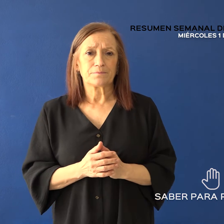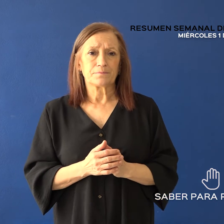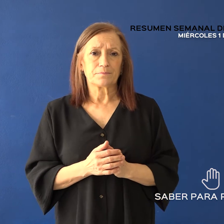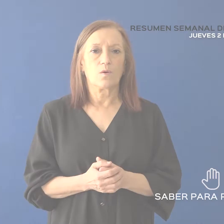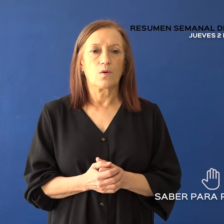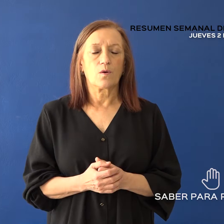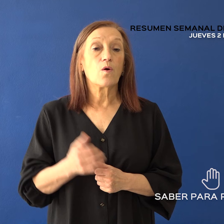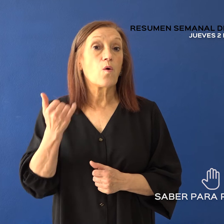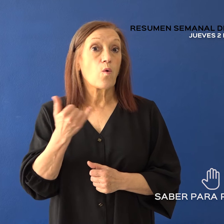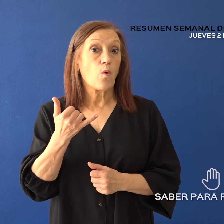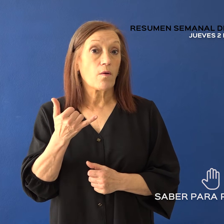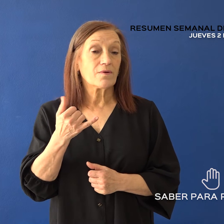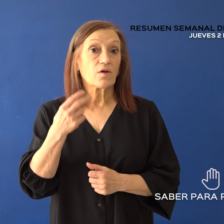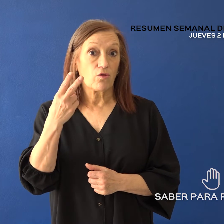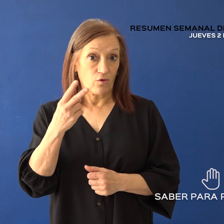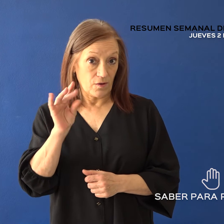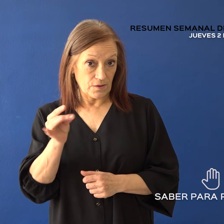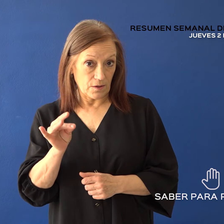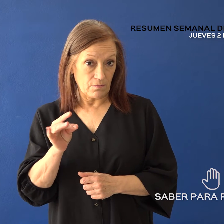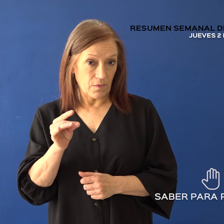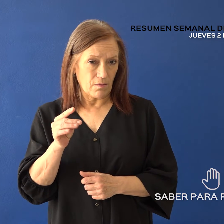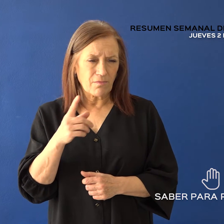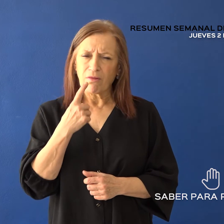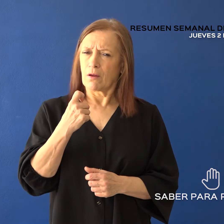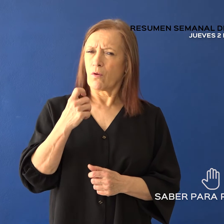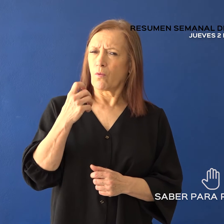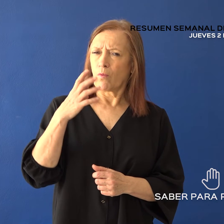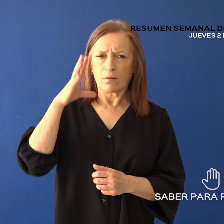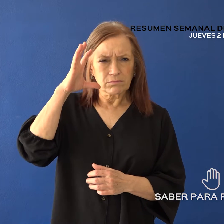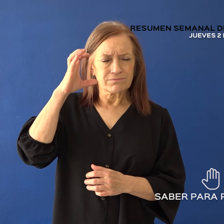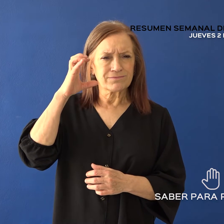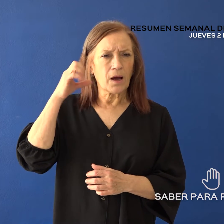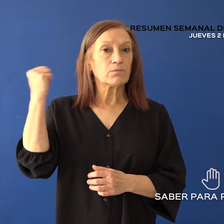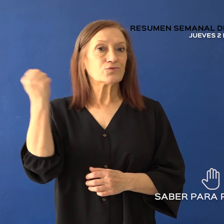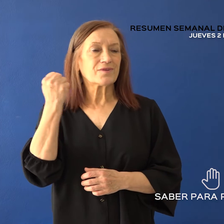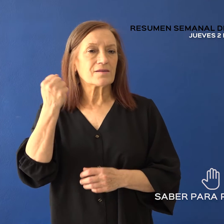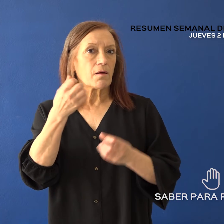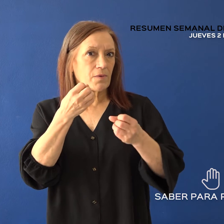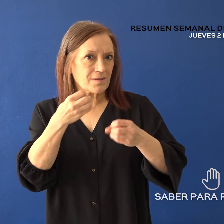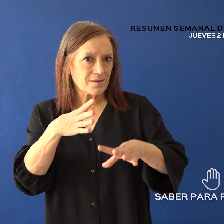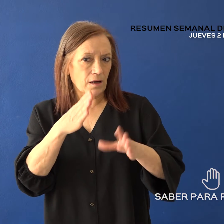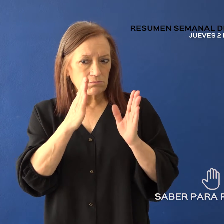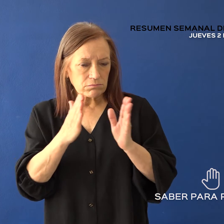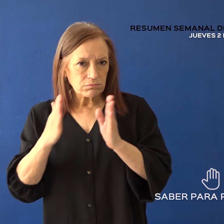Jueves 2 Tomemos conciencia de la importancia de iniciar el esquema de vacunación.